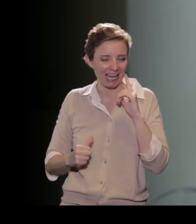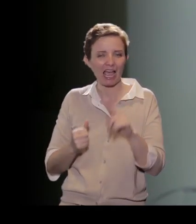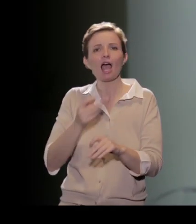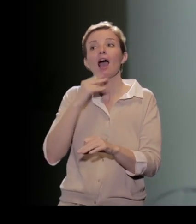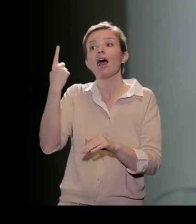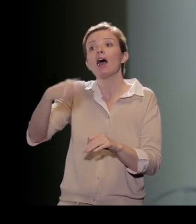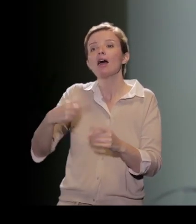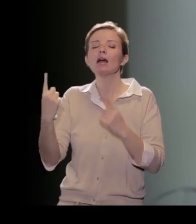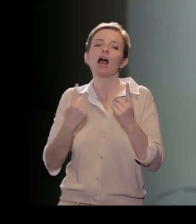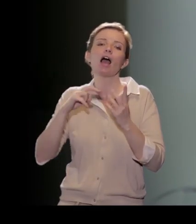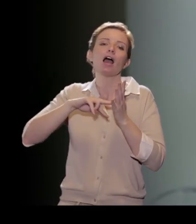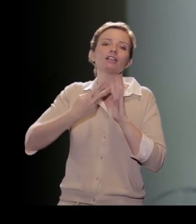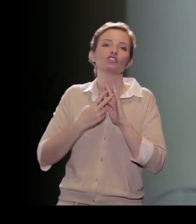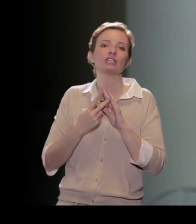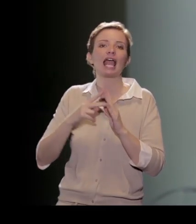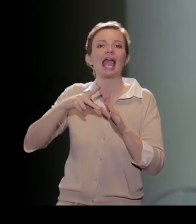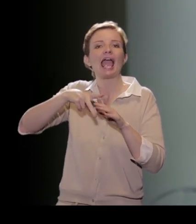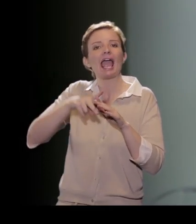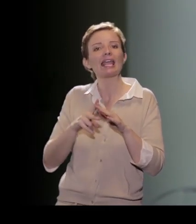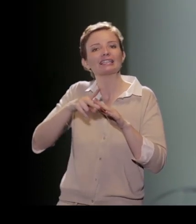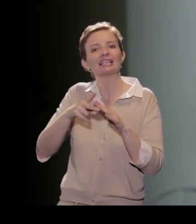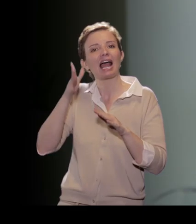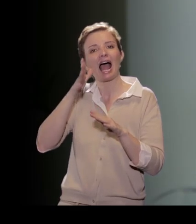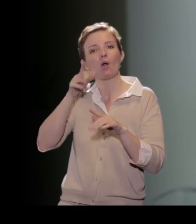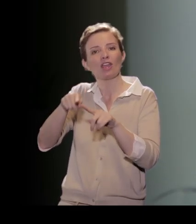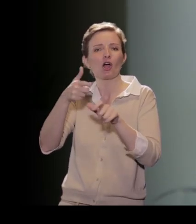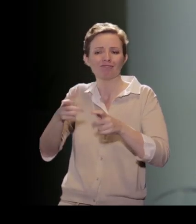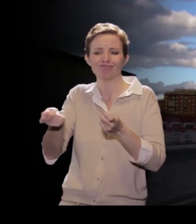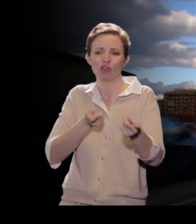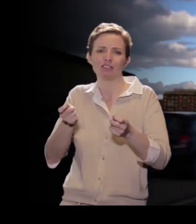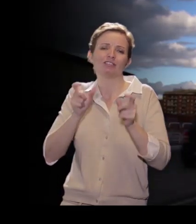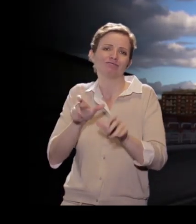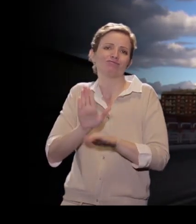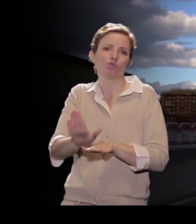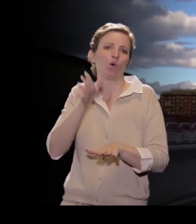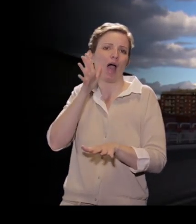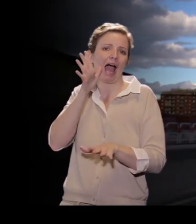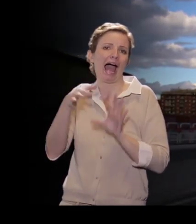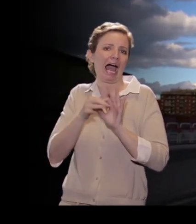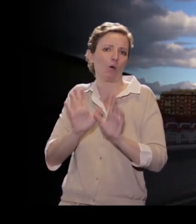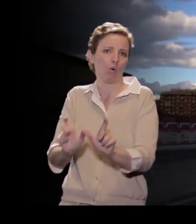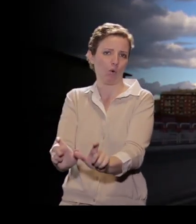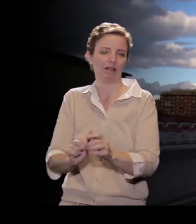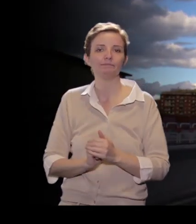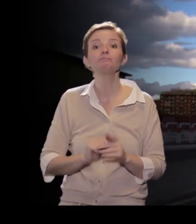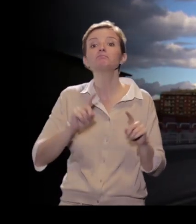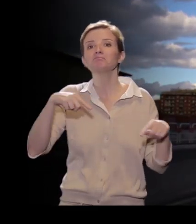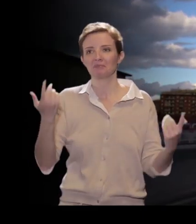idraulici, guarda caso, perché gestiscono servizi legati all'acqua. Infine, sono uscito di casa, ho preso la moto,